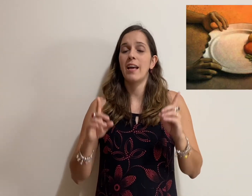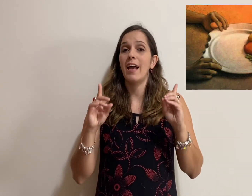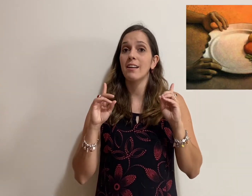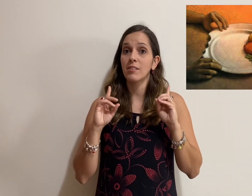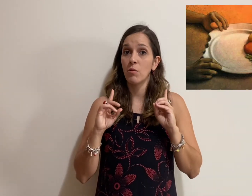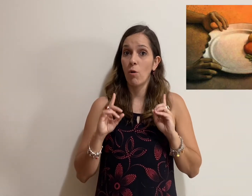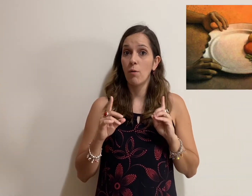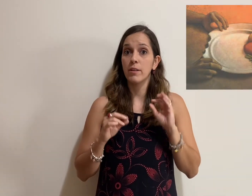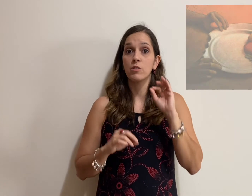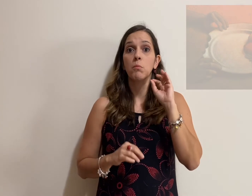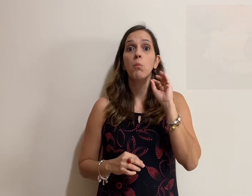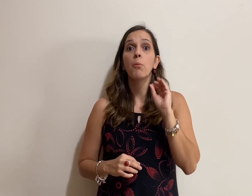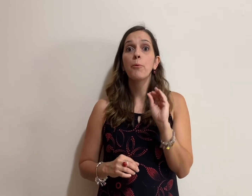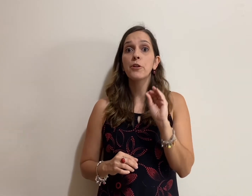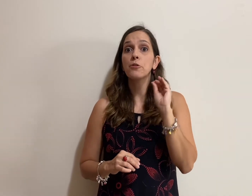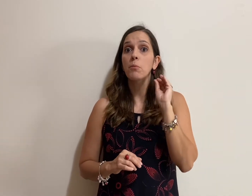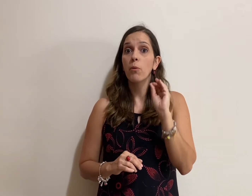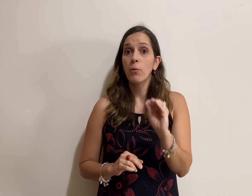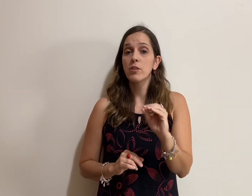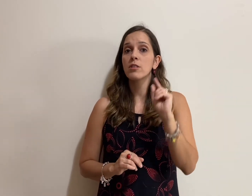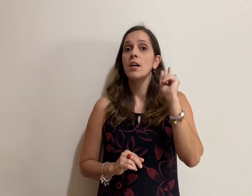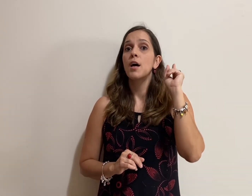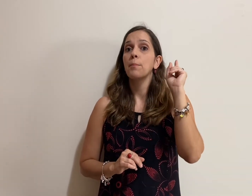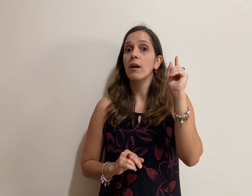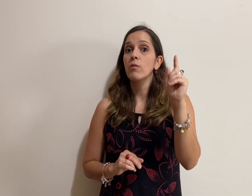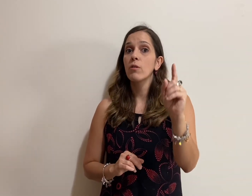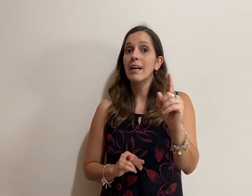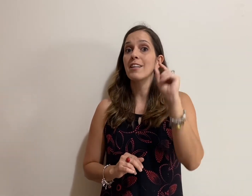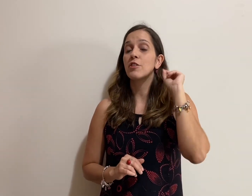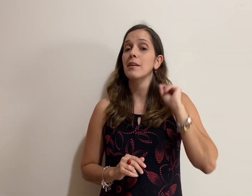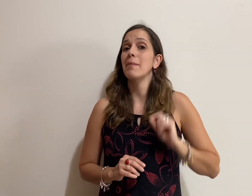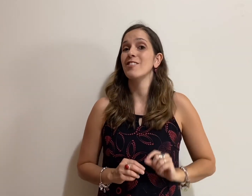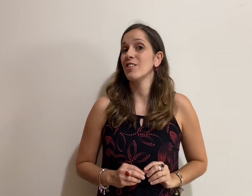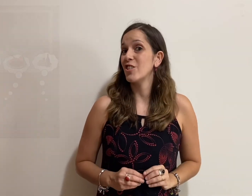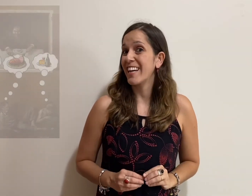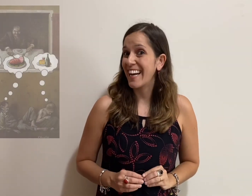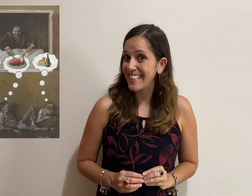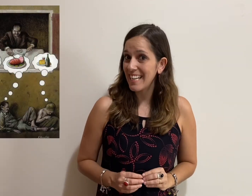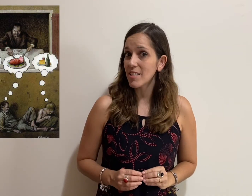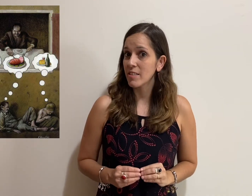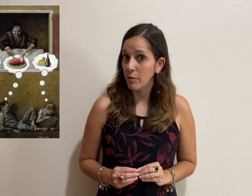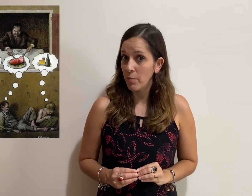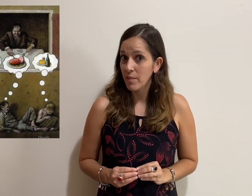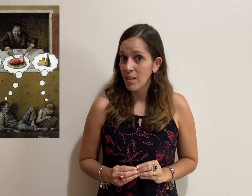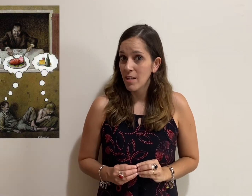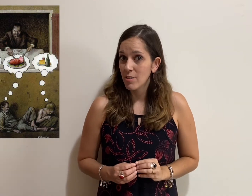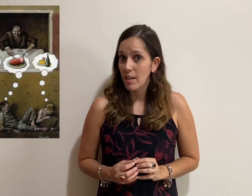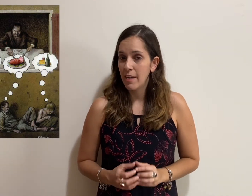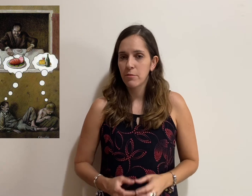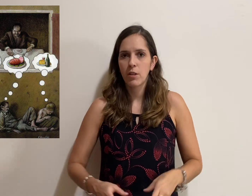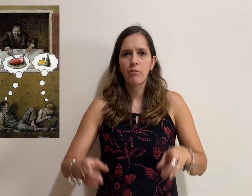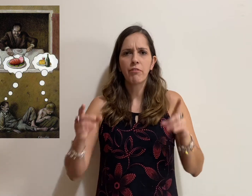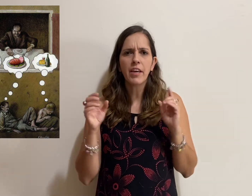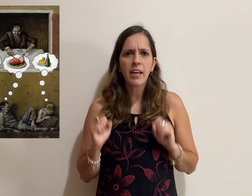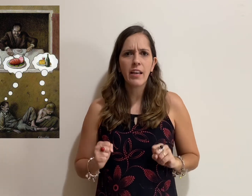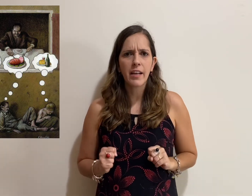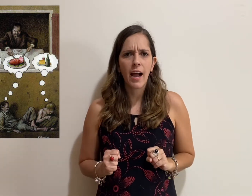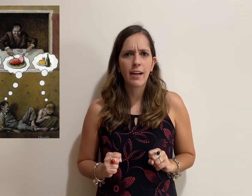elas são obras muito boas para colocar de temática de redação, certo? Então, fiquem ligados,